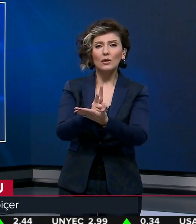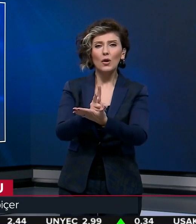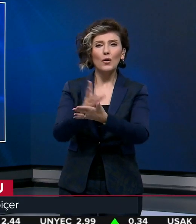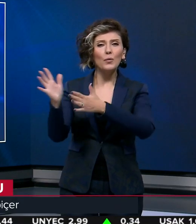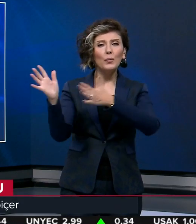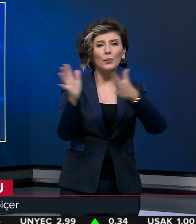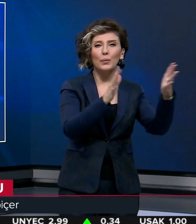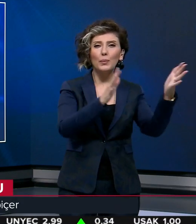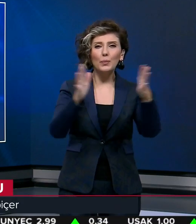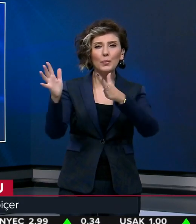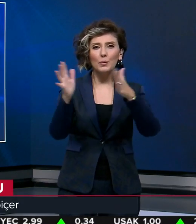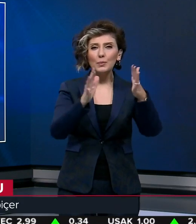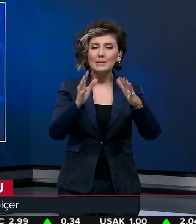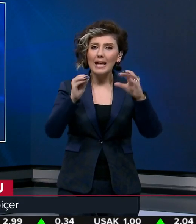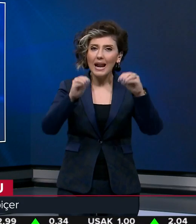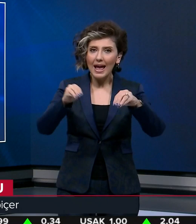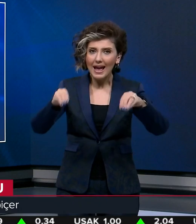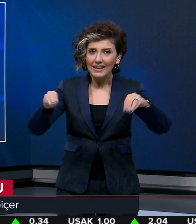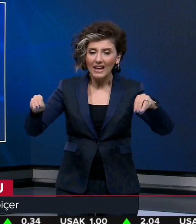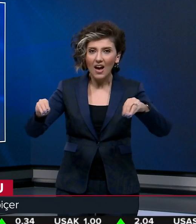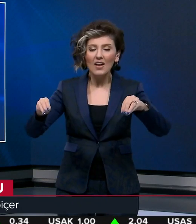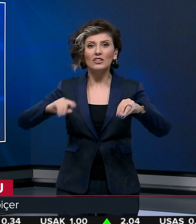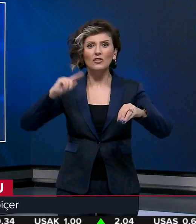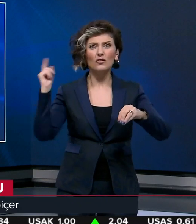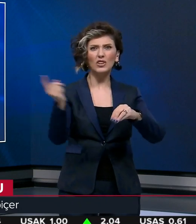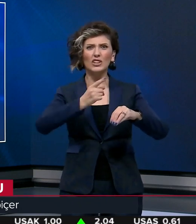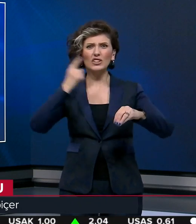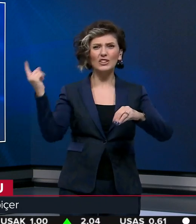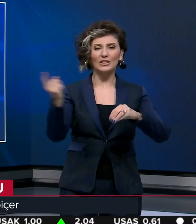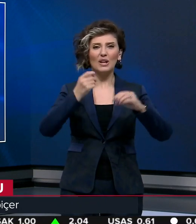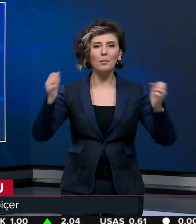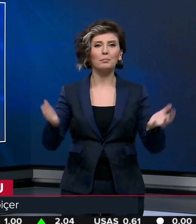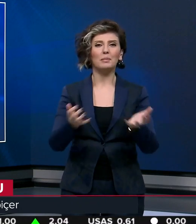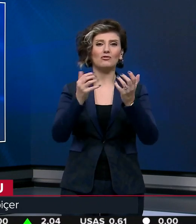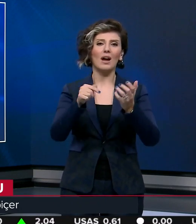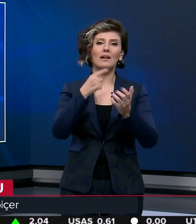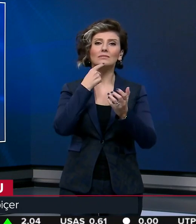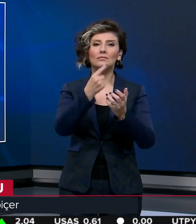Rüzgar Eken Fırtına Biçer sözleriyle tepki gösterdi.